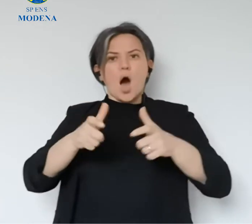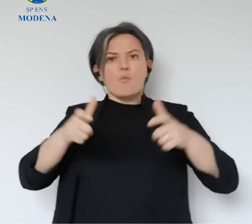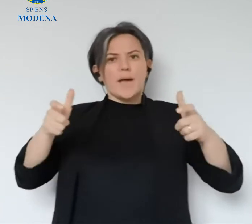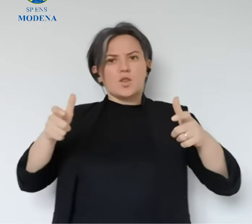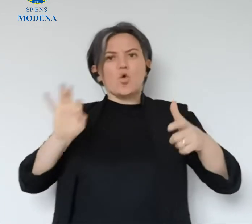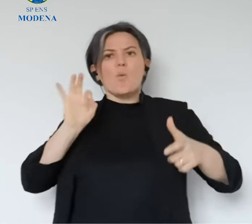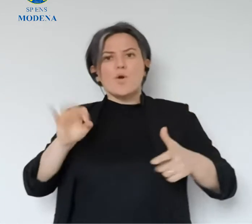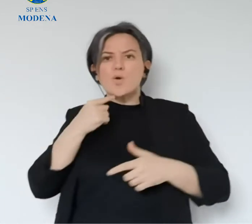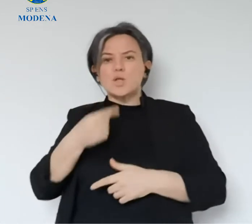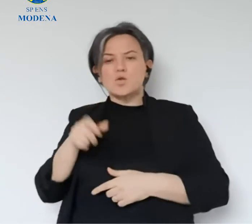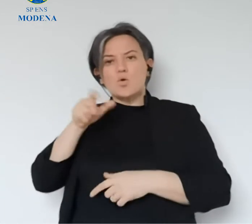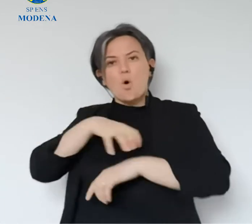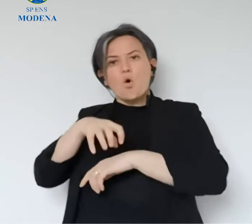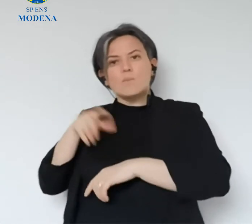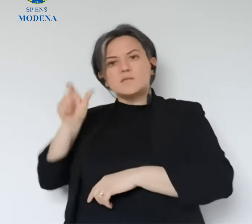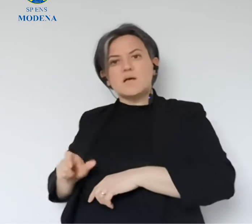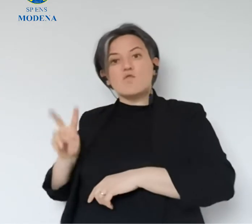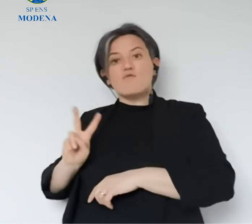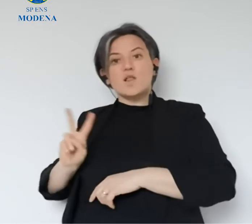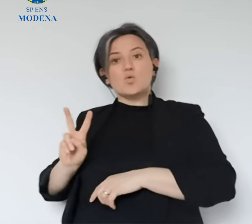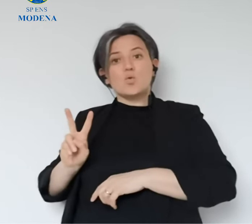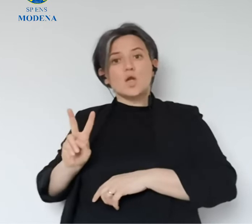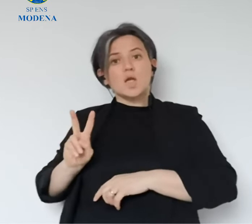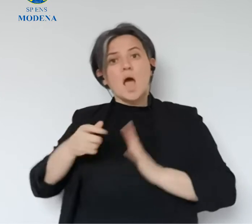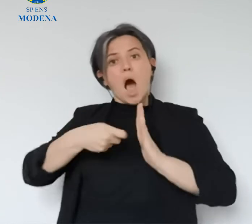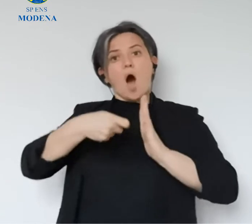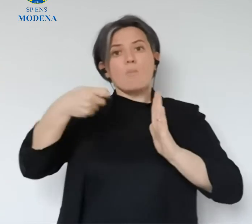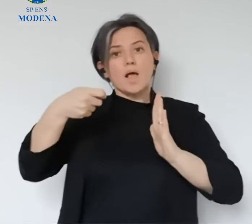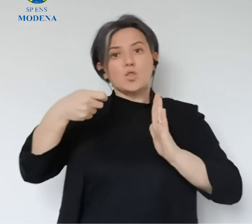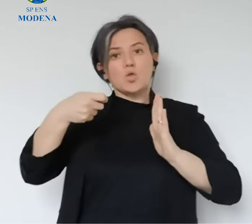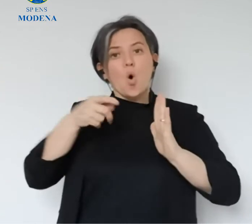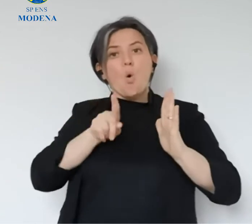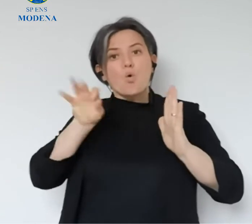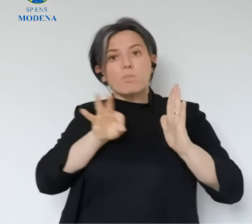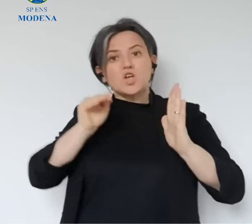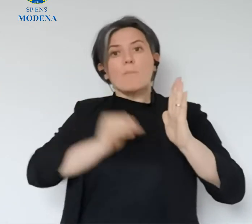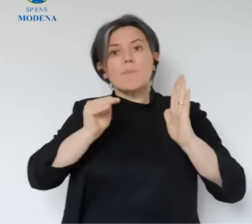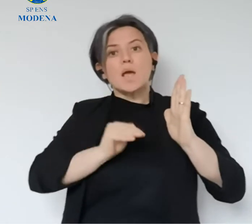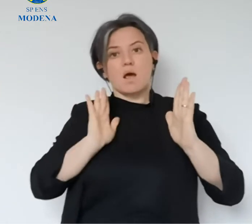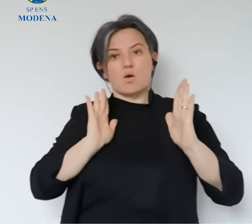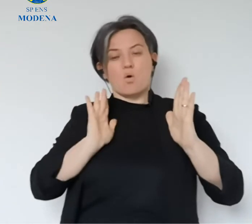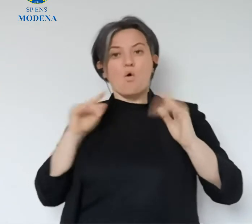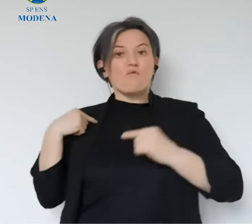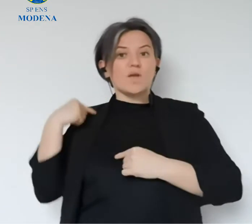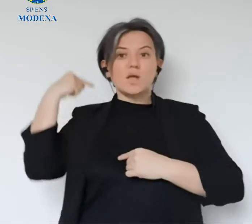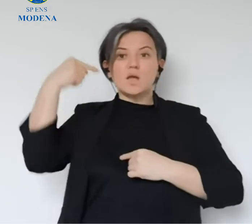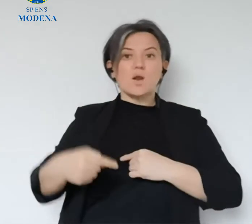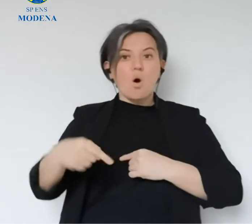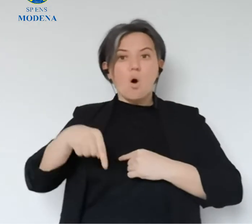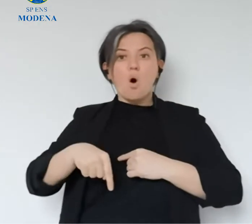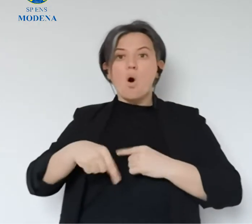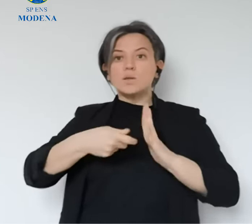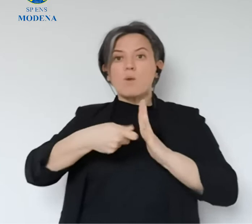in più rispetto alla giornata di ieri. È un aumento, diceva lo stesso Venturi, inferiore